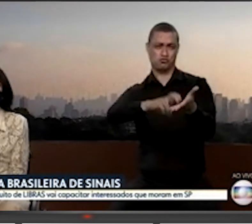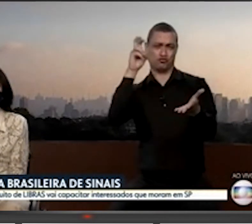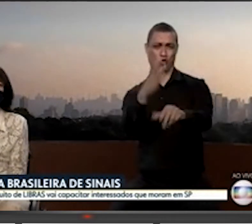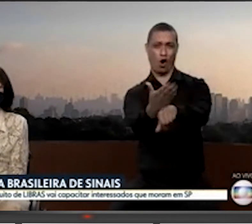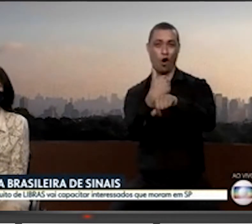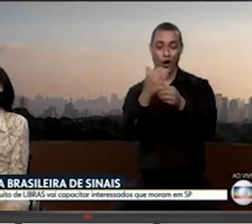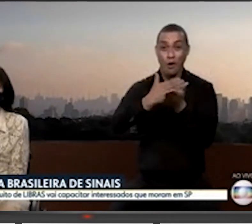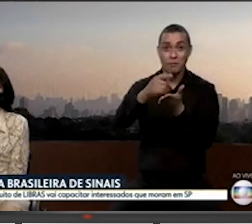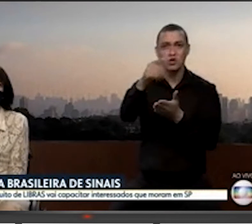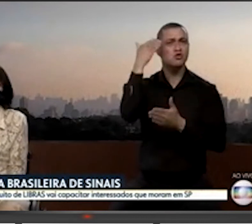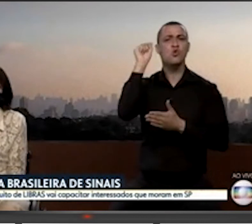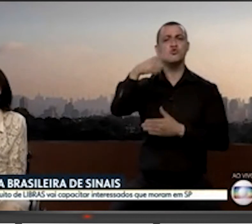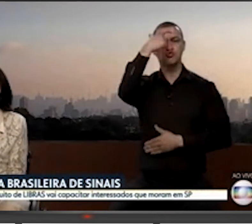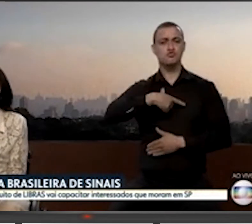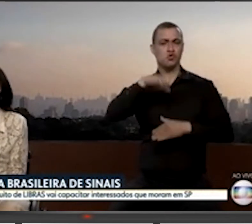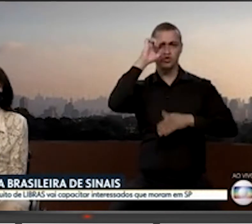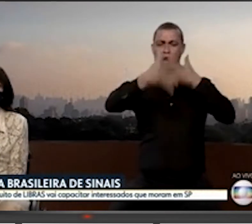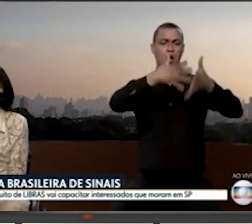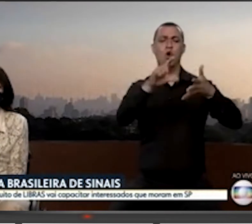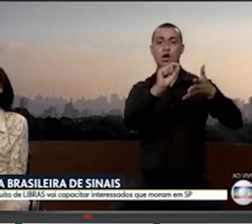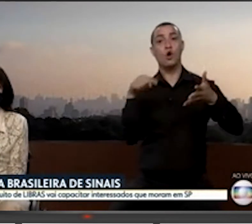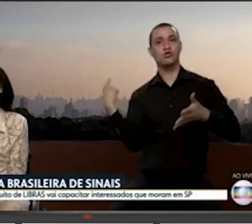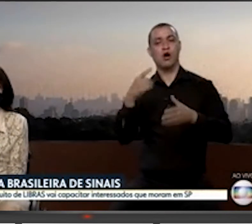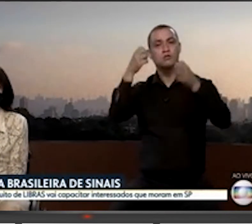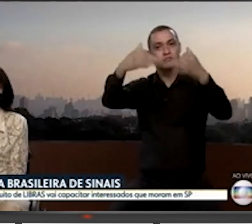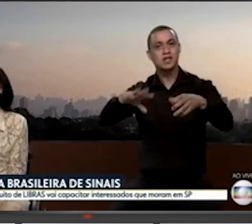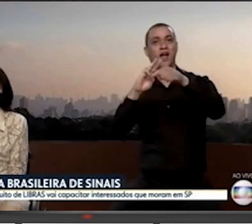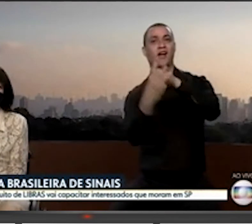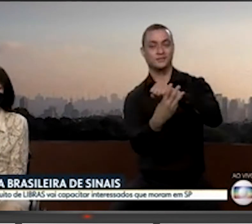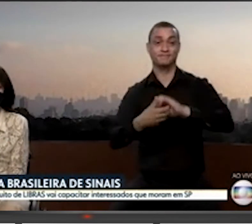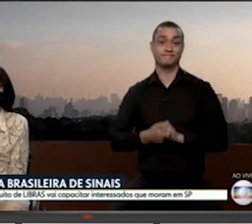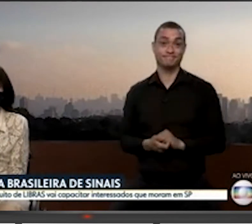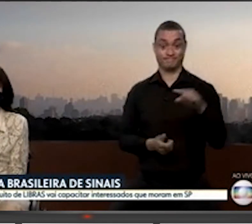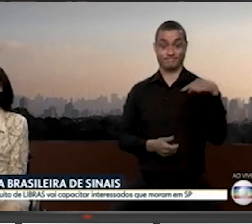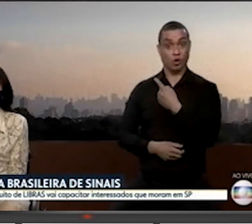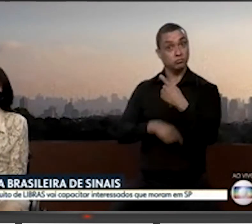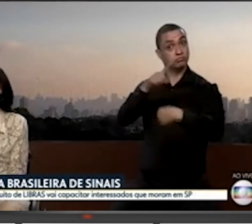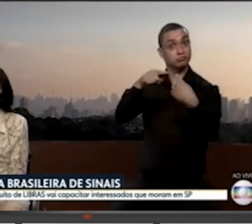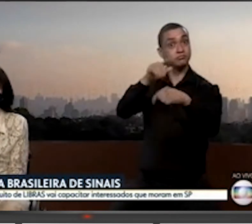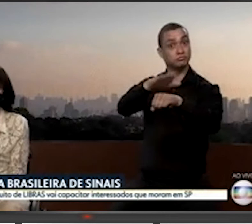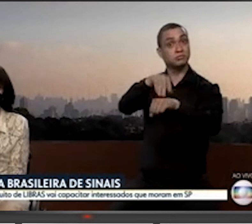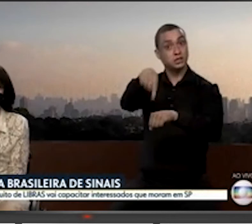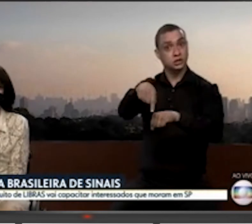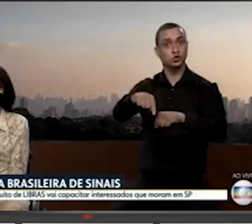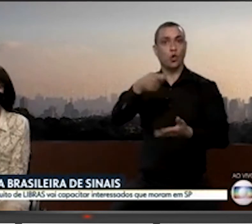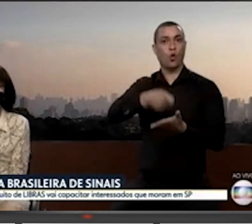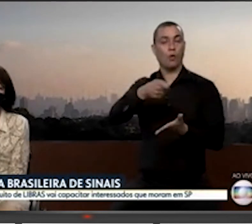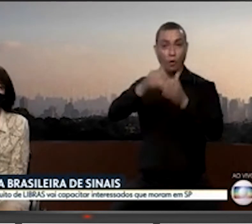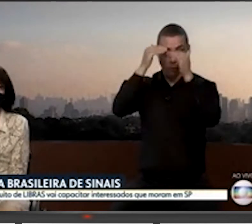entender o que o Edilson, o que nós estamos falando da Secretaria de Estado. E é isso que nós temos que fazer, a obrigação ser cumprida. O Governo do Estado de São